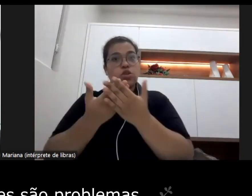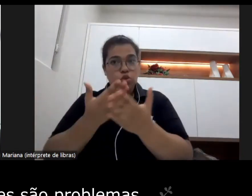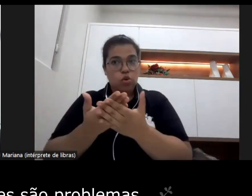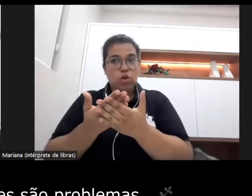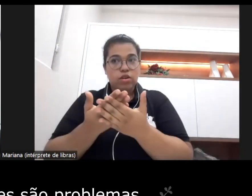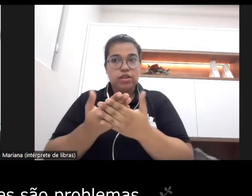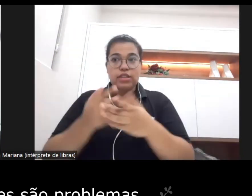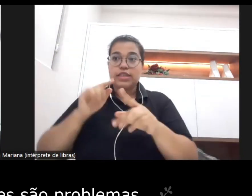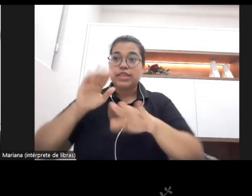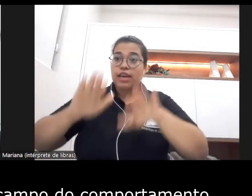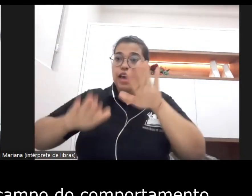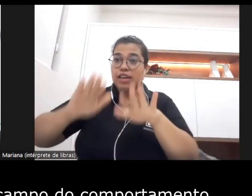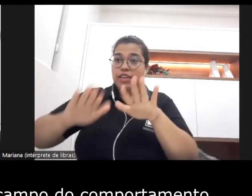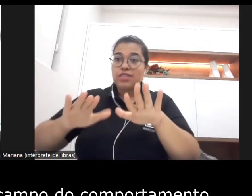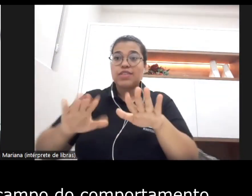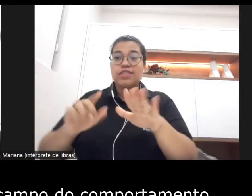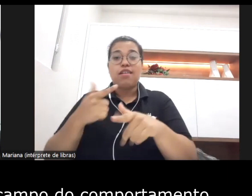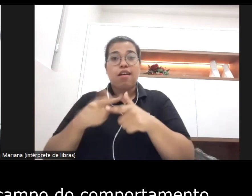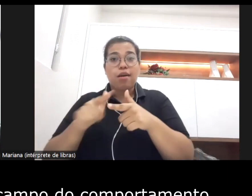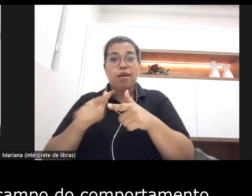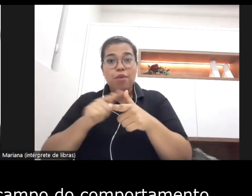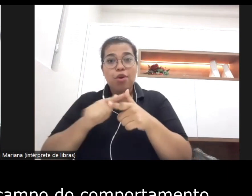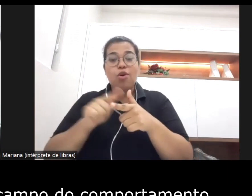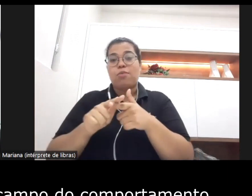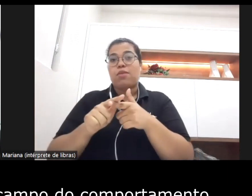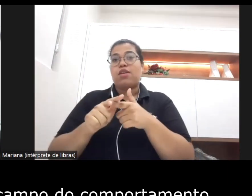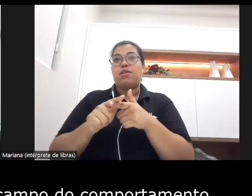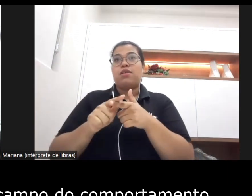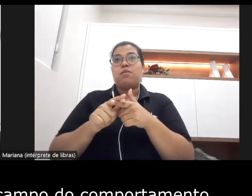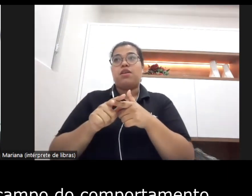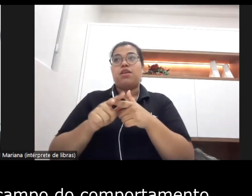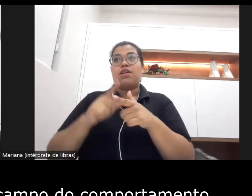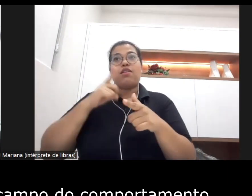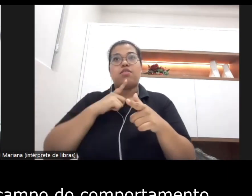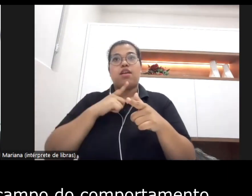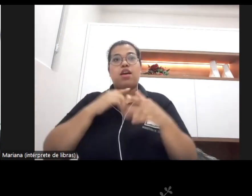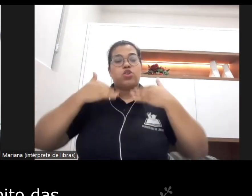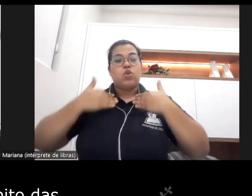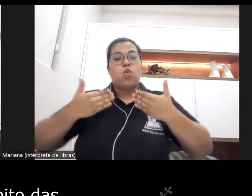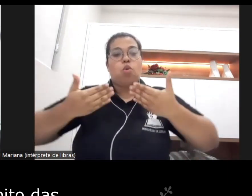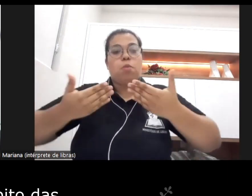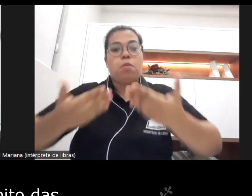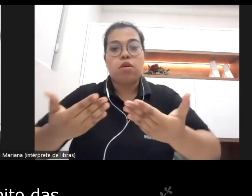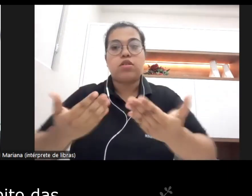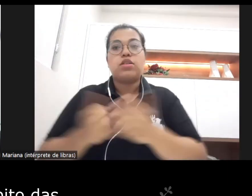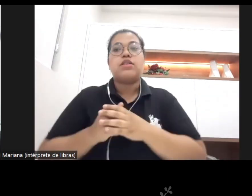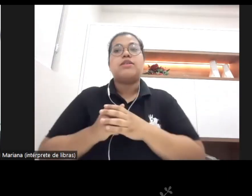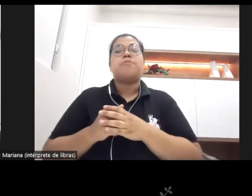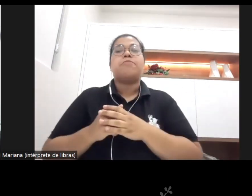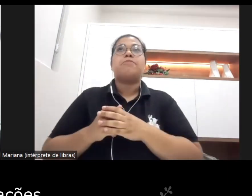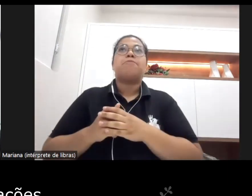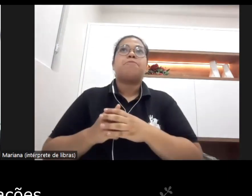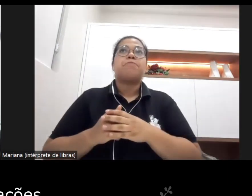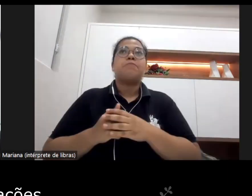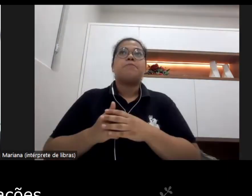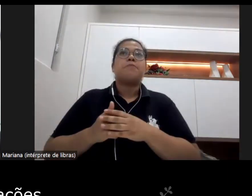problemas que estão muito mais no campo do comportamento no âmbito das